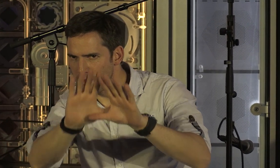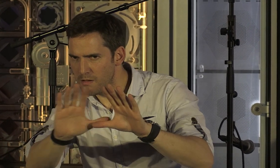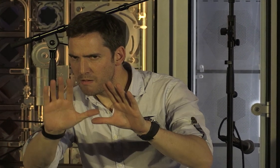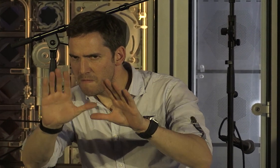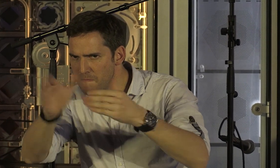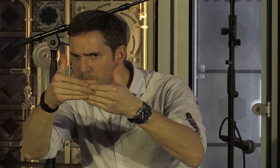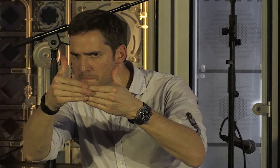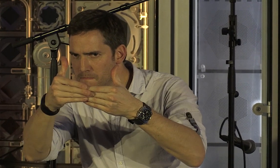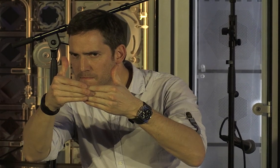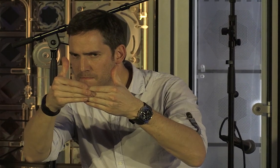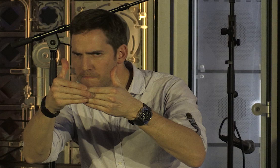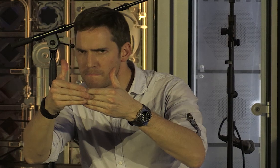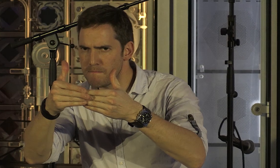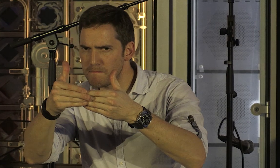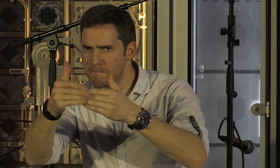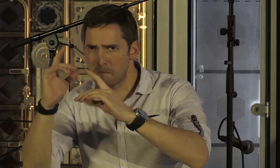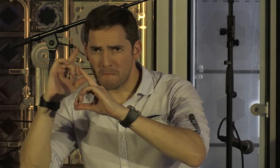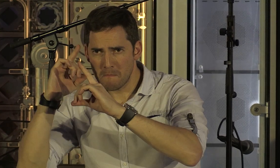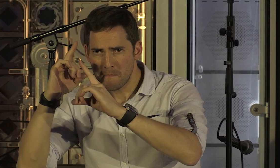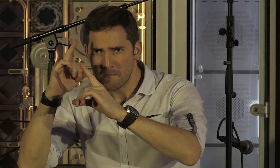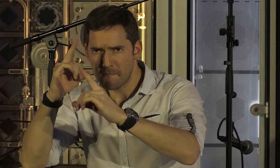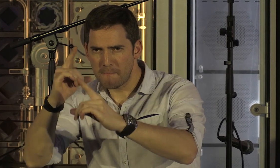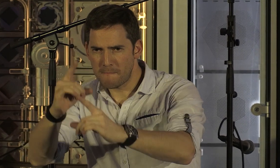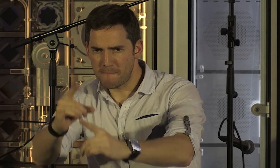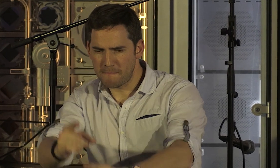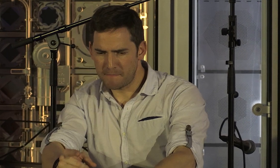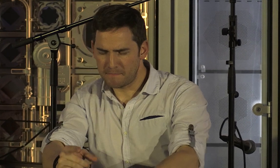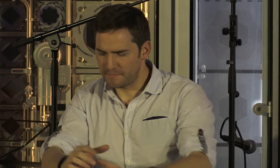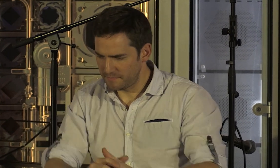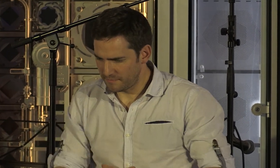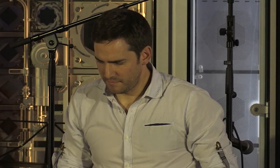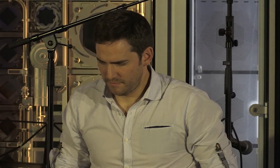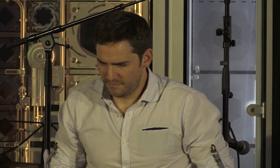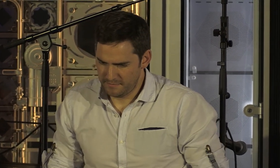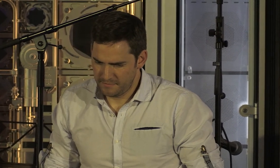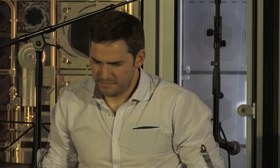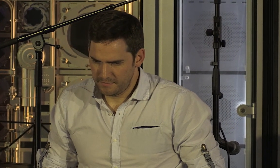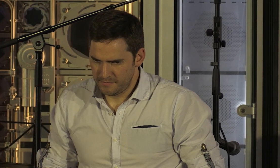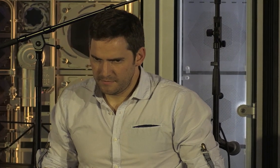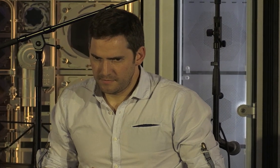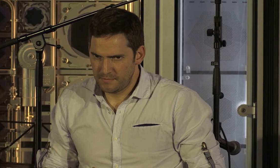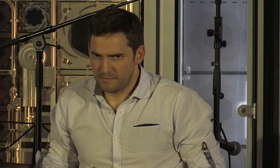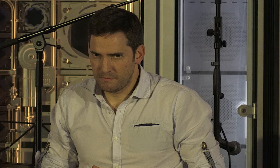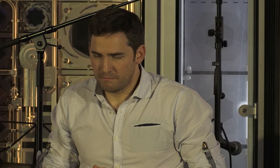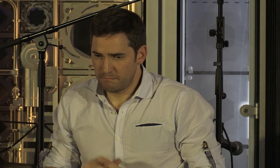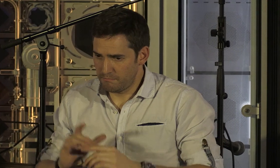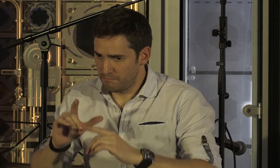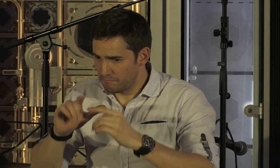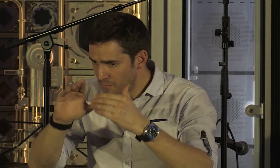depuis une éternité, sur l'éternité. Il n'y